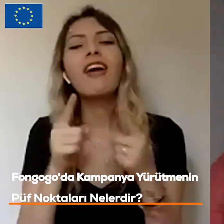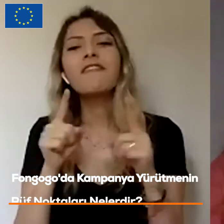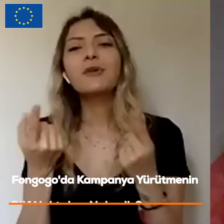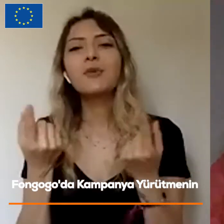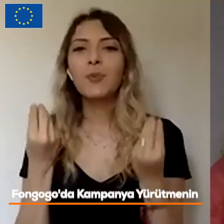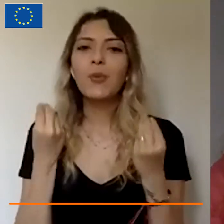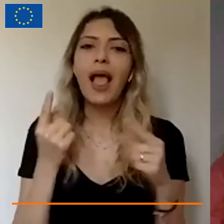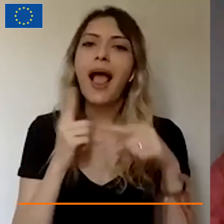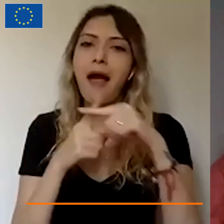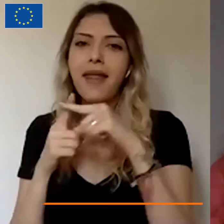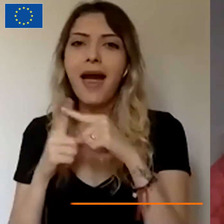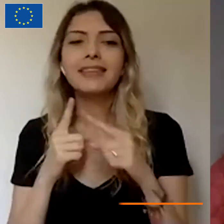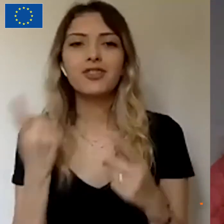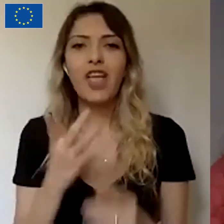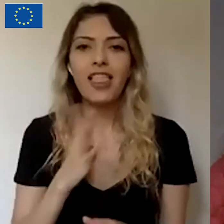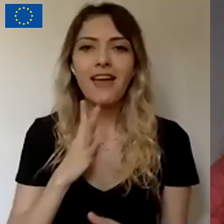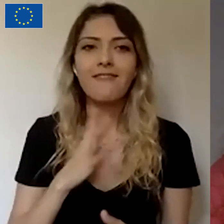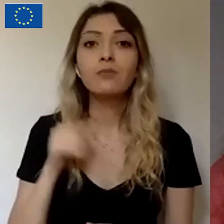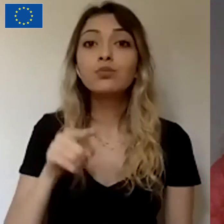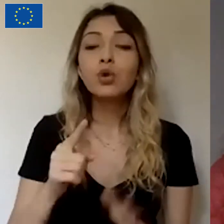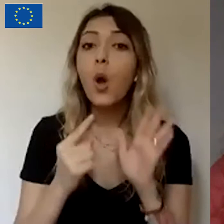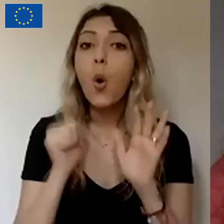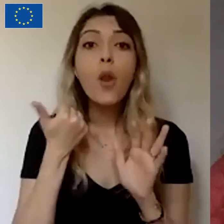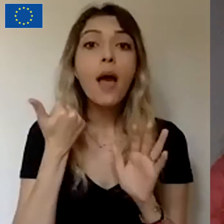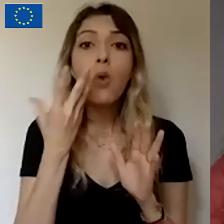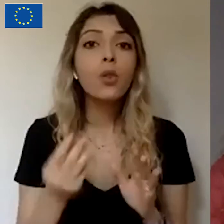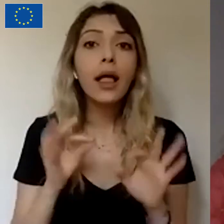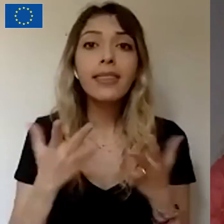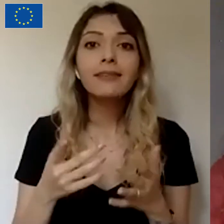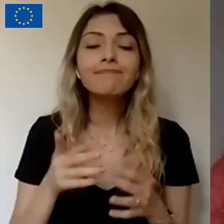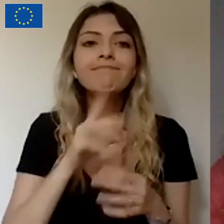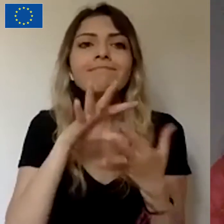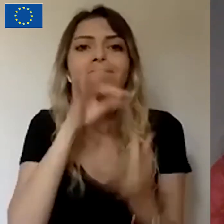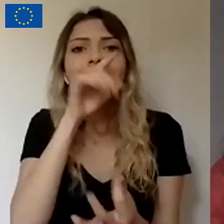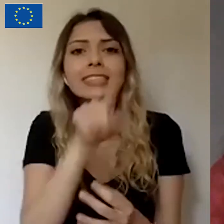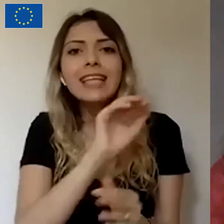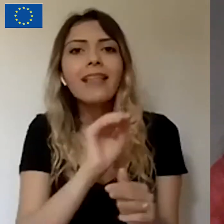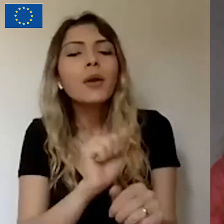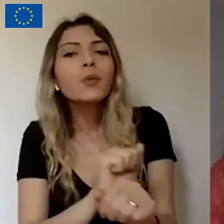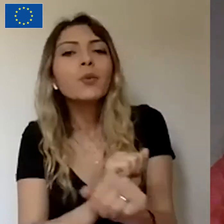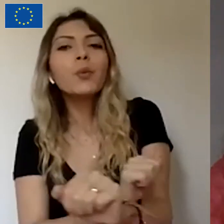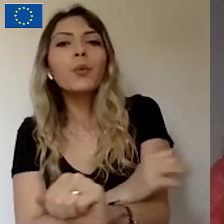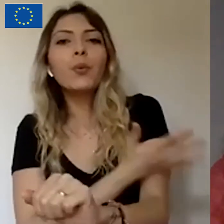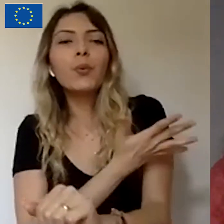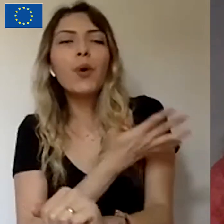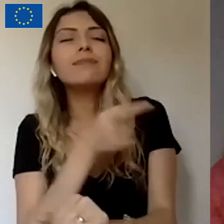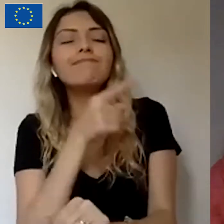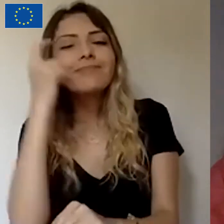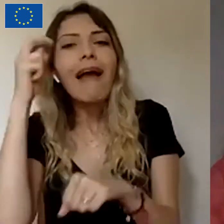yürütmenin. Burada esas önemli nokta aslında insanların duygularına seslendiğinizi unutmamanız. Zaten yaptığınız